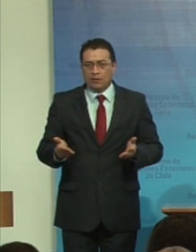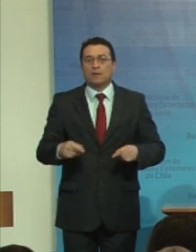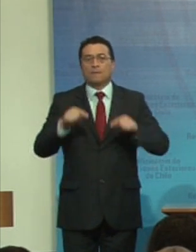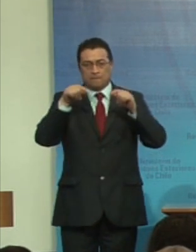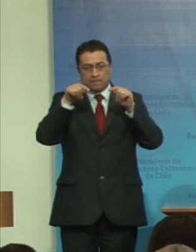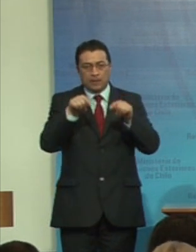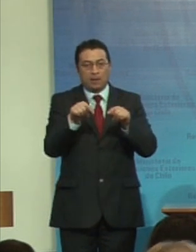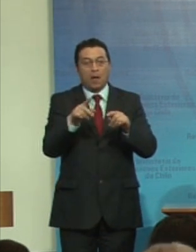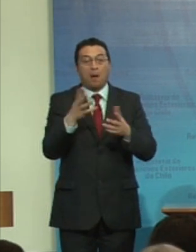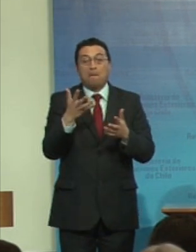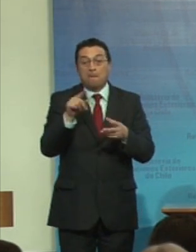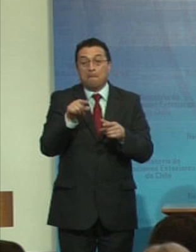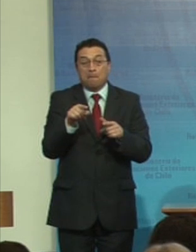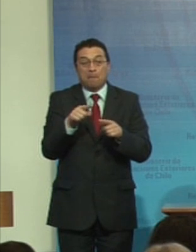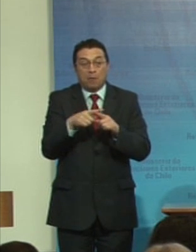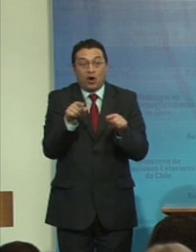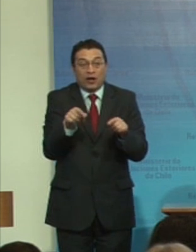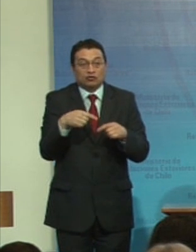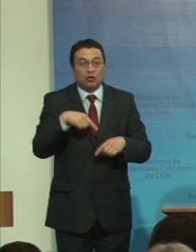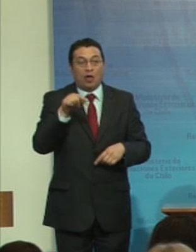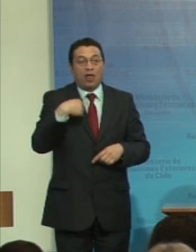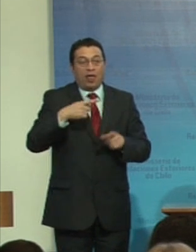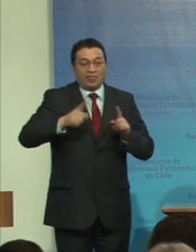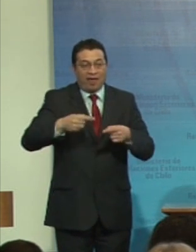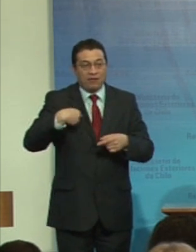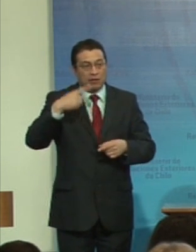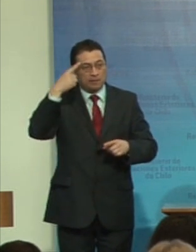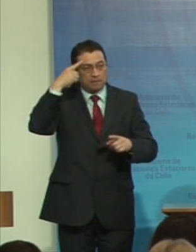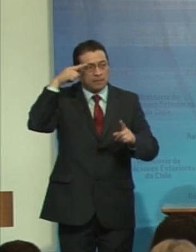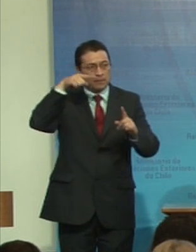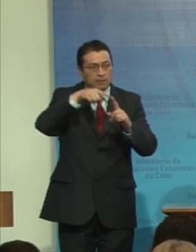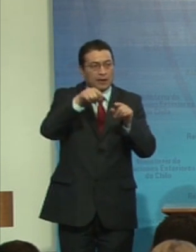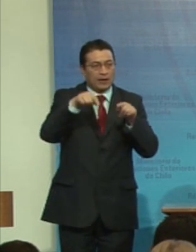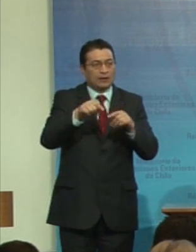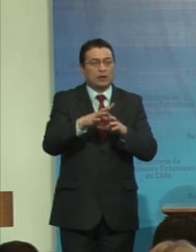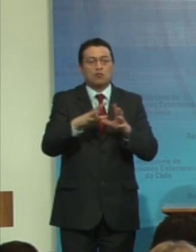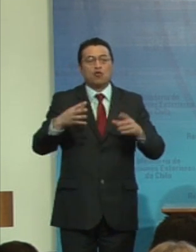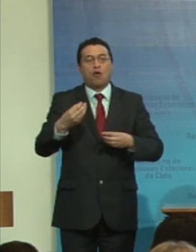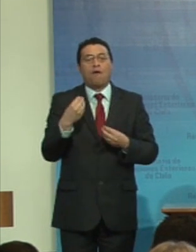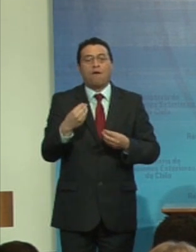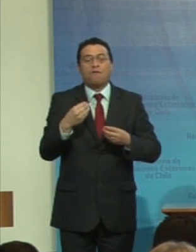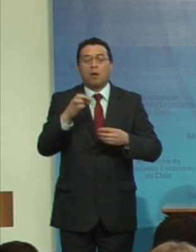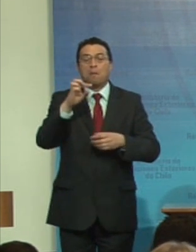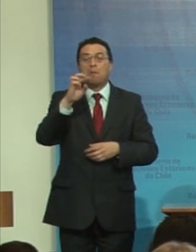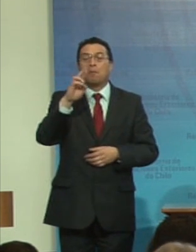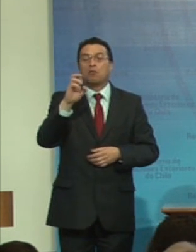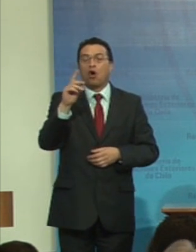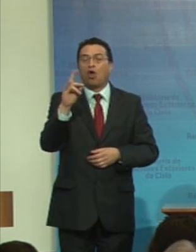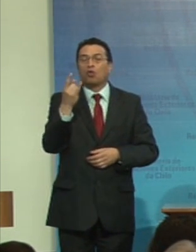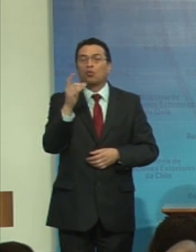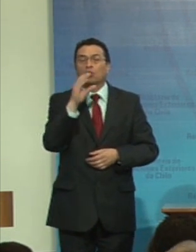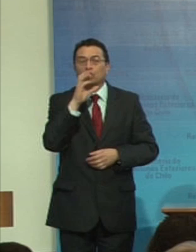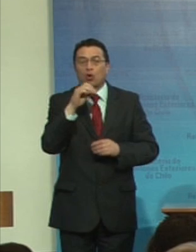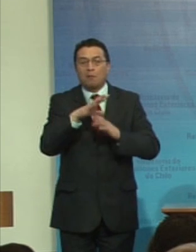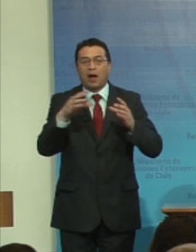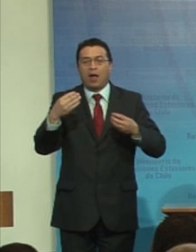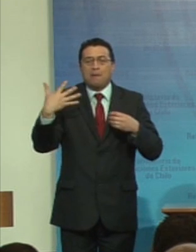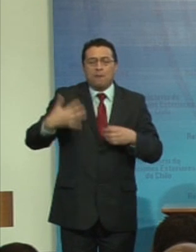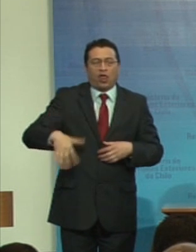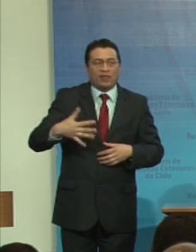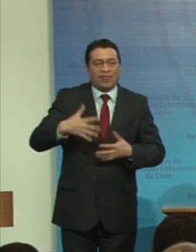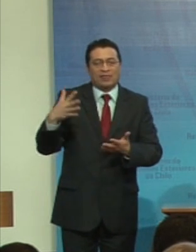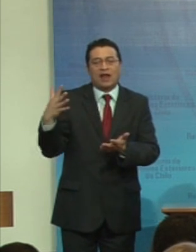Entonces, yo debo centrar en esto, en este maravilloso producto, el más importante logro.